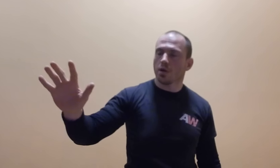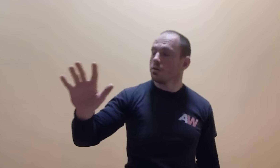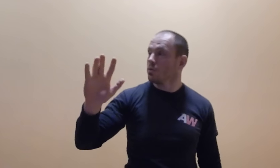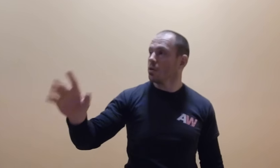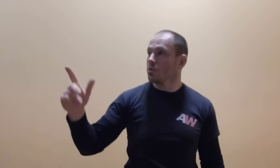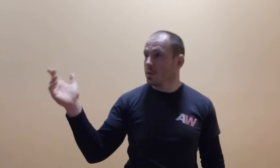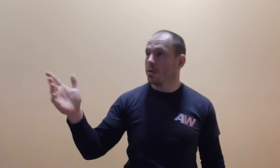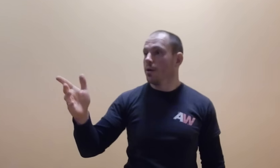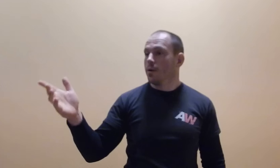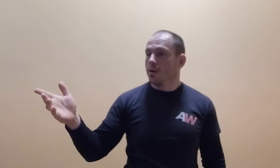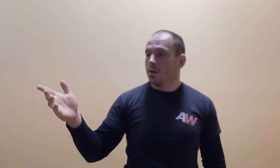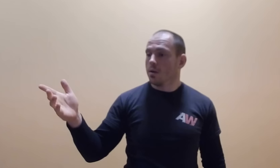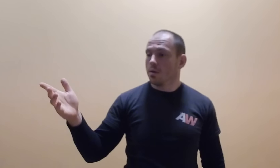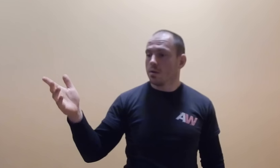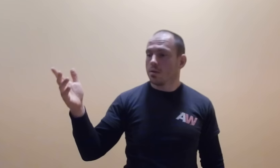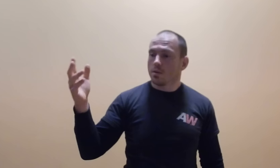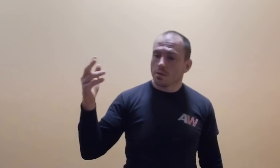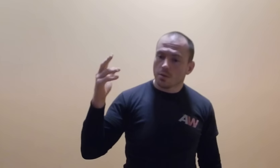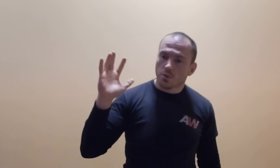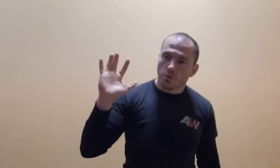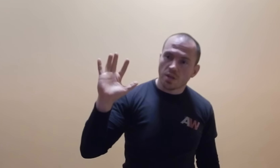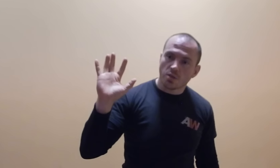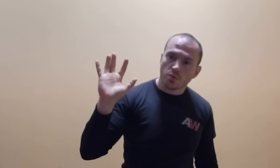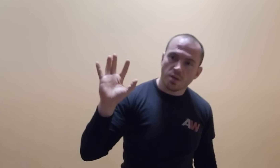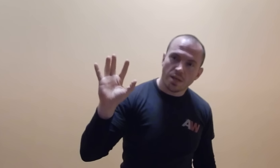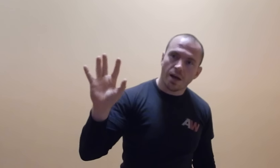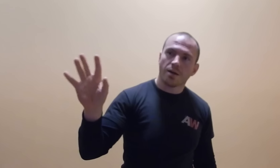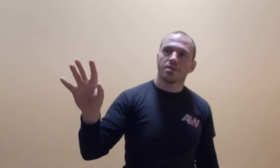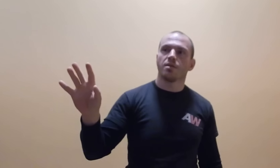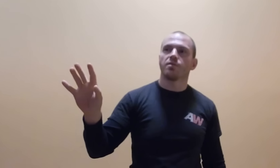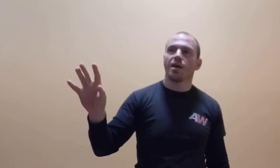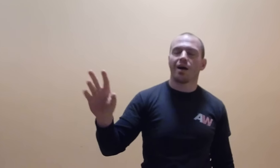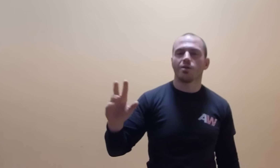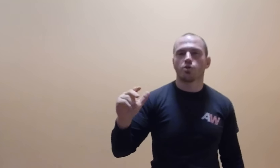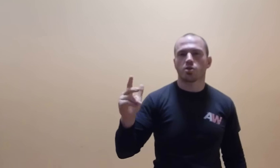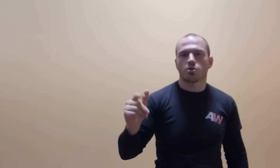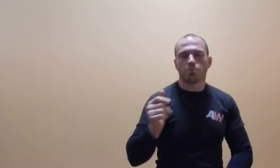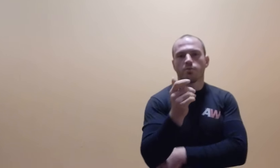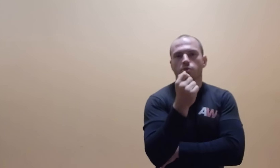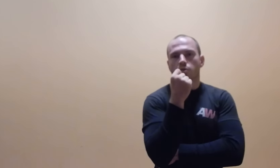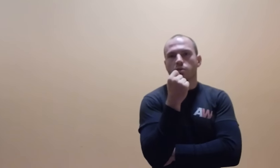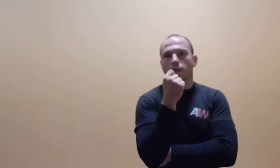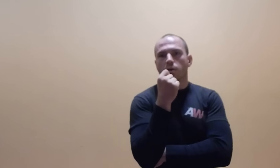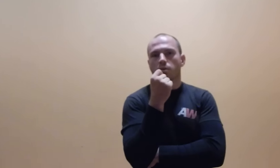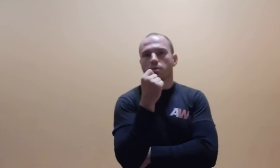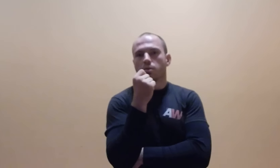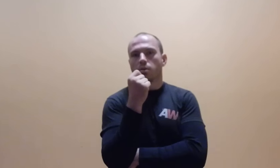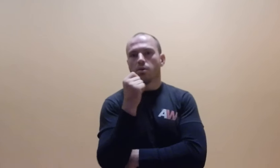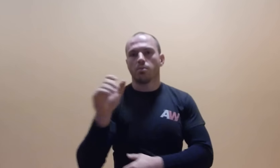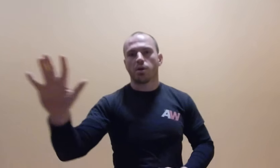druga jest tutaj, to jest to nieagresywne, ale już jest stopień wyżej od tego. Bo